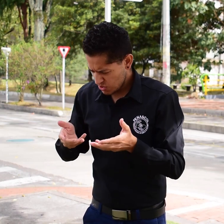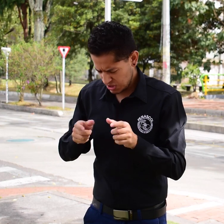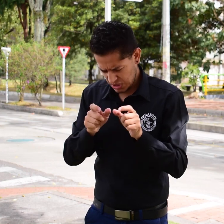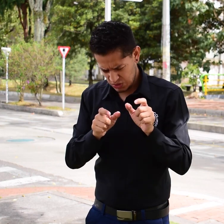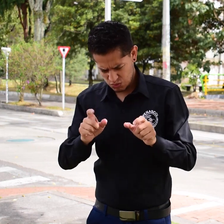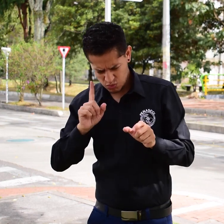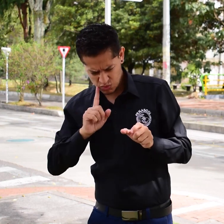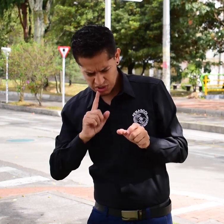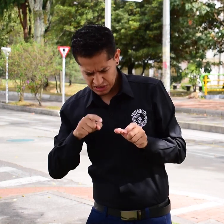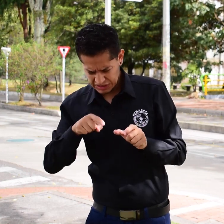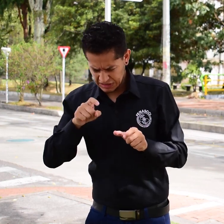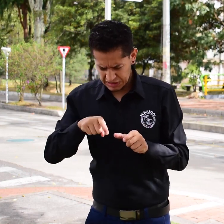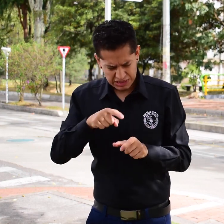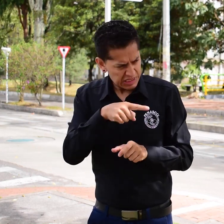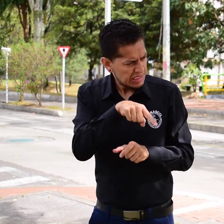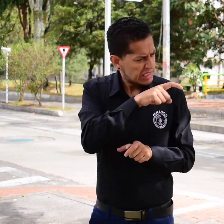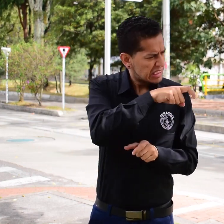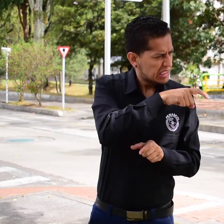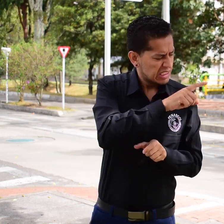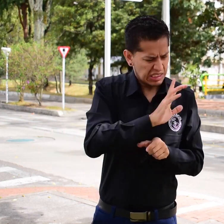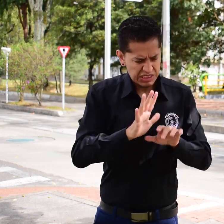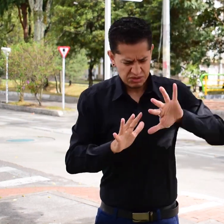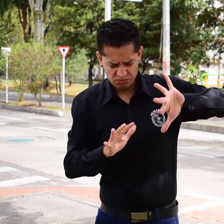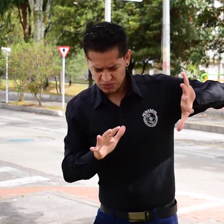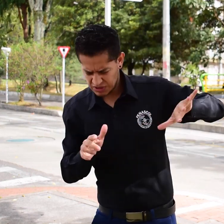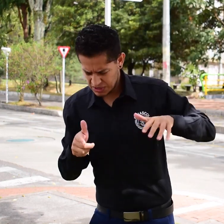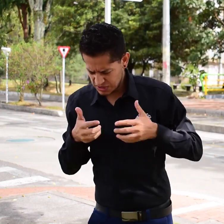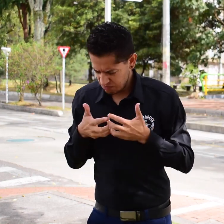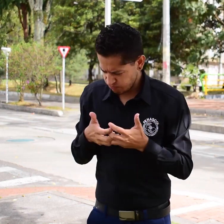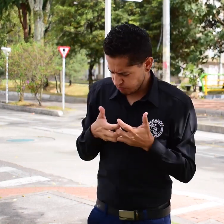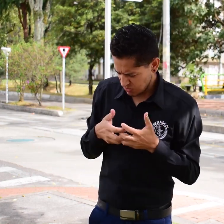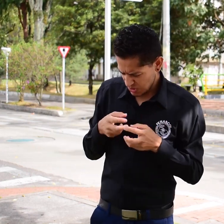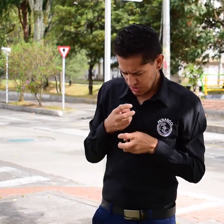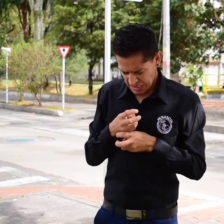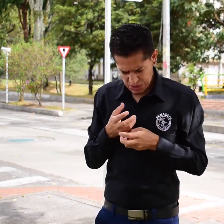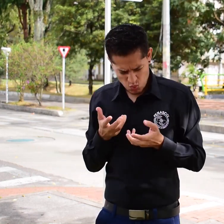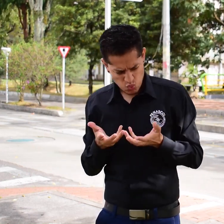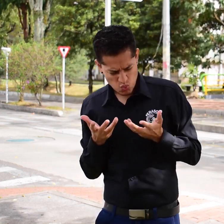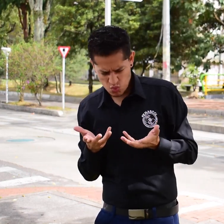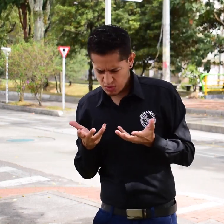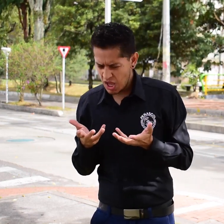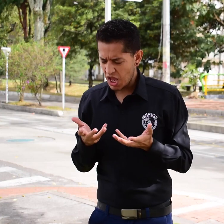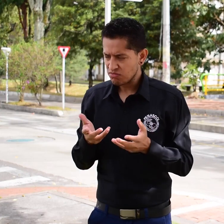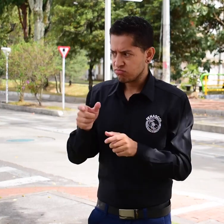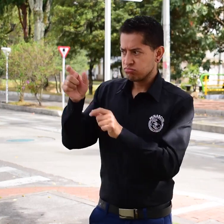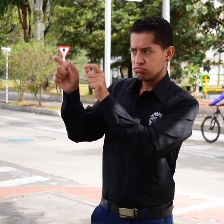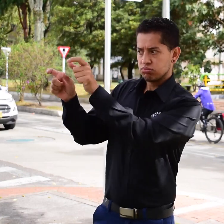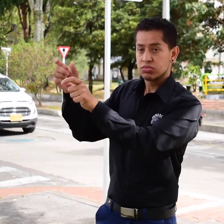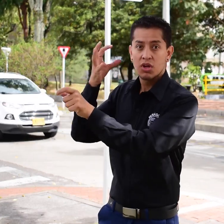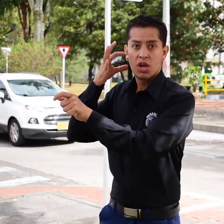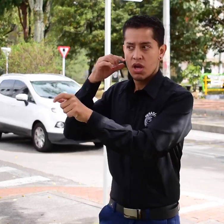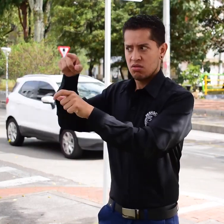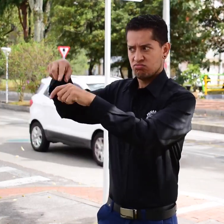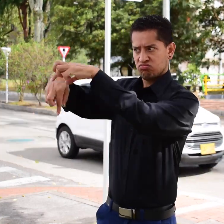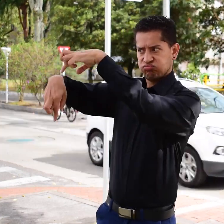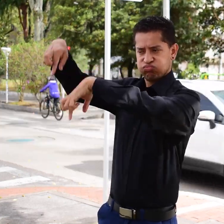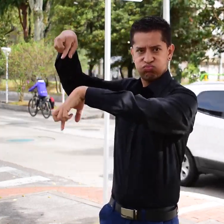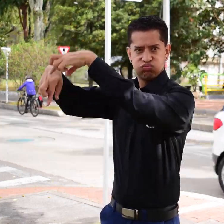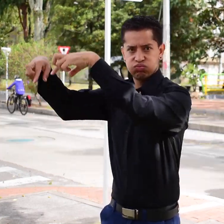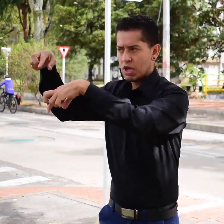en dichos espacios al dejar a las personas sordas a un lado hay desconocimiento de los aspectos de los mismos sordos por eso se